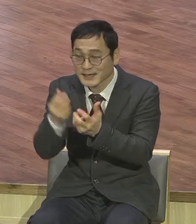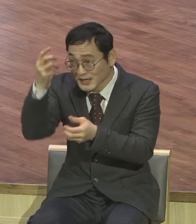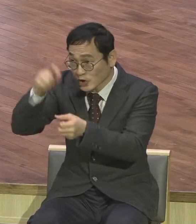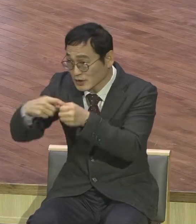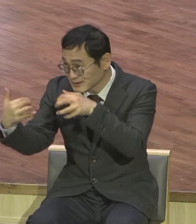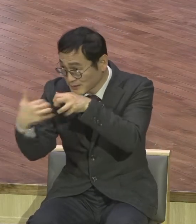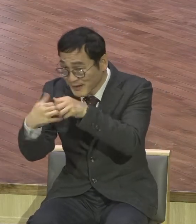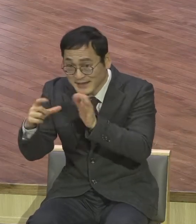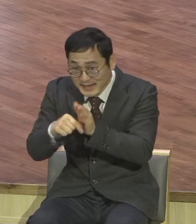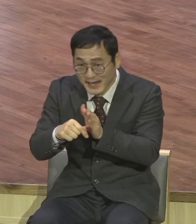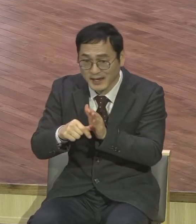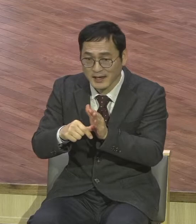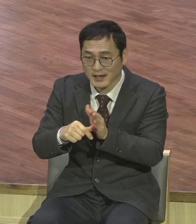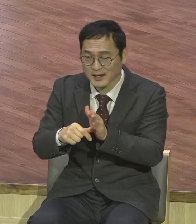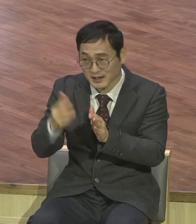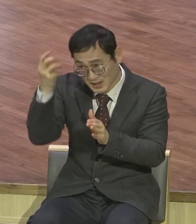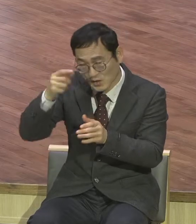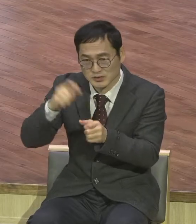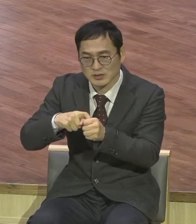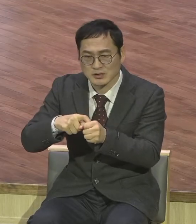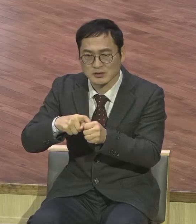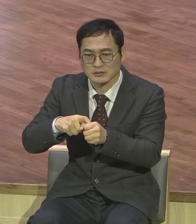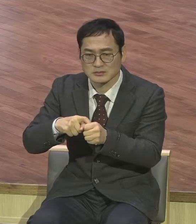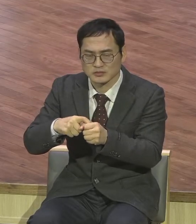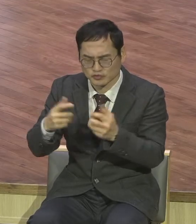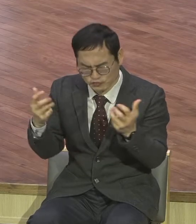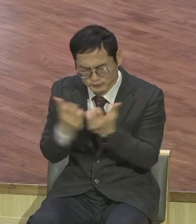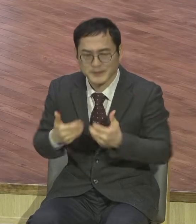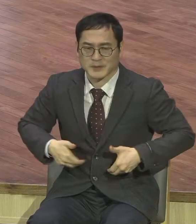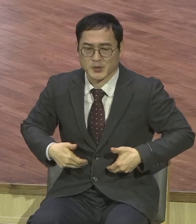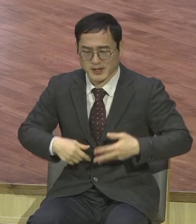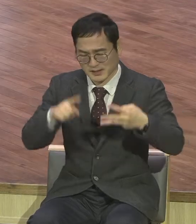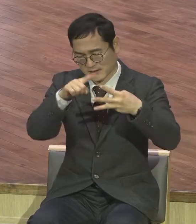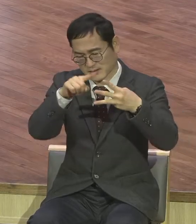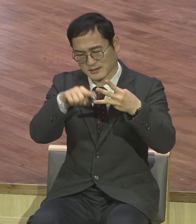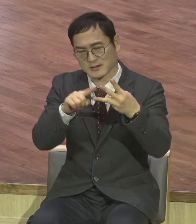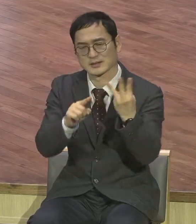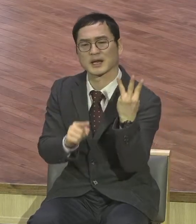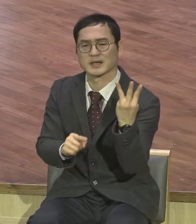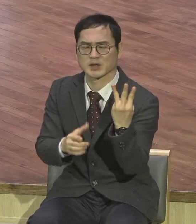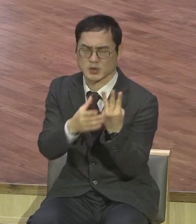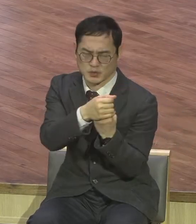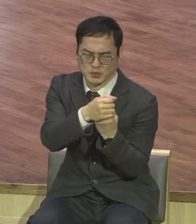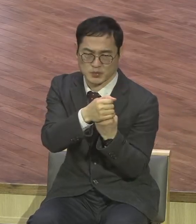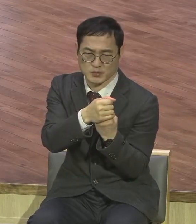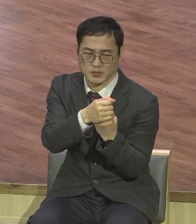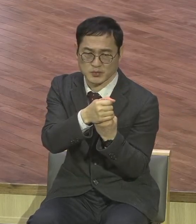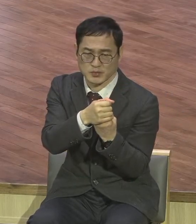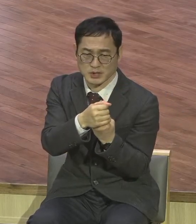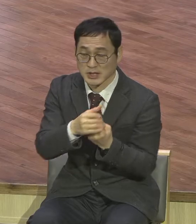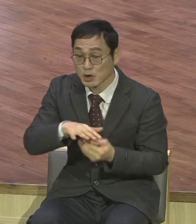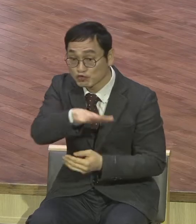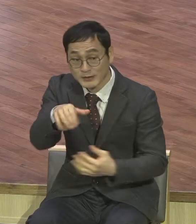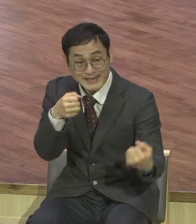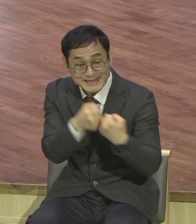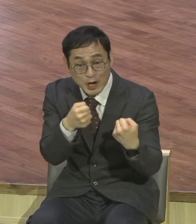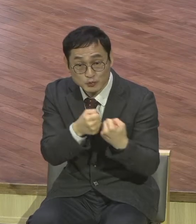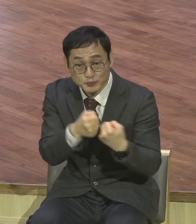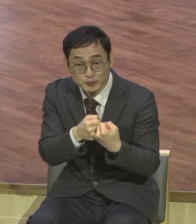배경이 영적 싸움 우리는 육신적 싸움 싸움 안 돼요. 우리 싸움은 혈과 육이 아니라 그래서요. 영적 싸움을 싸우는데